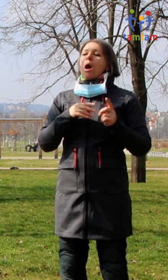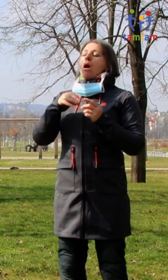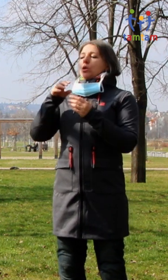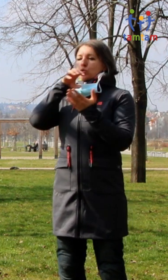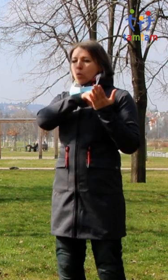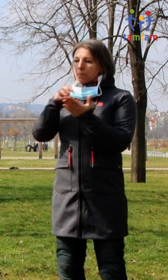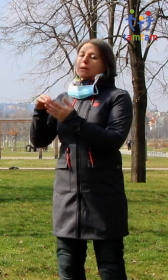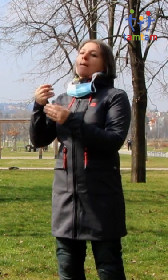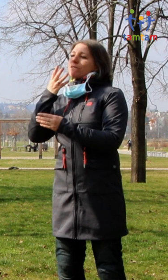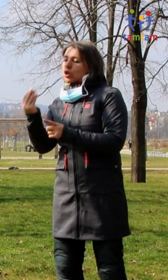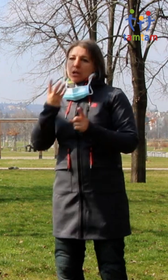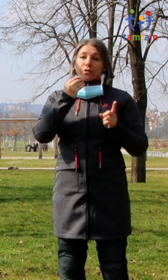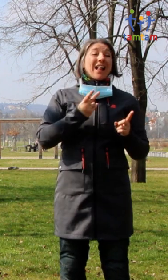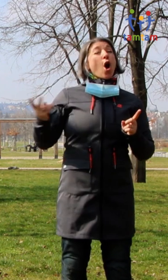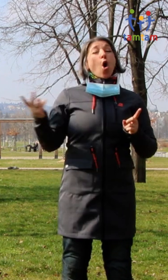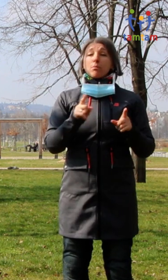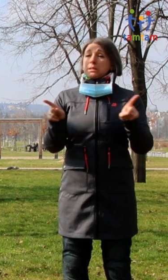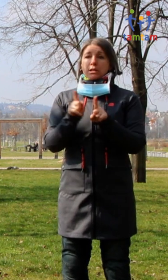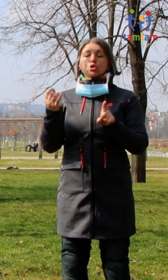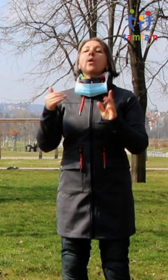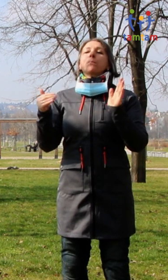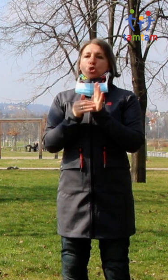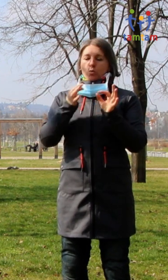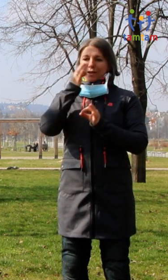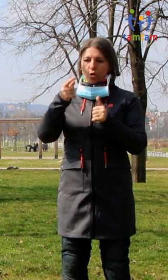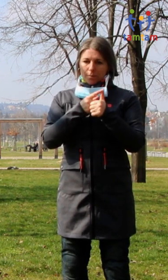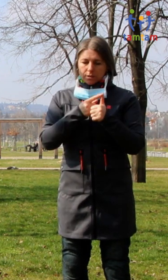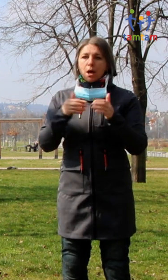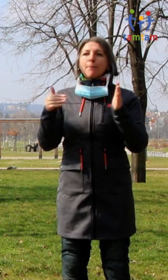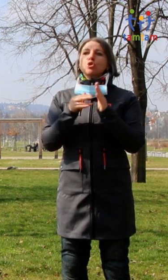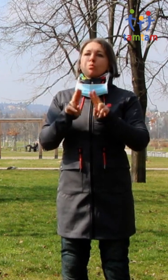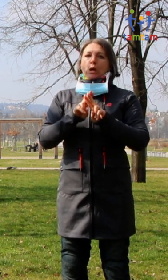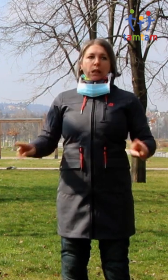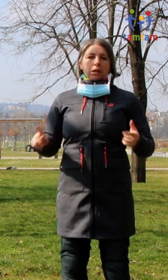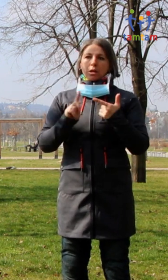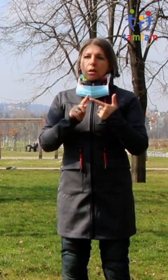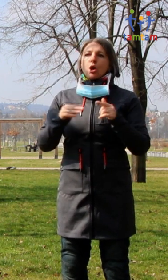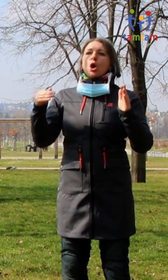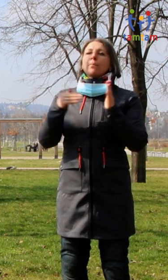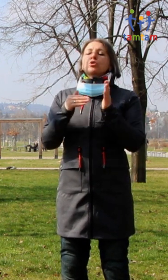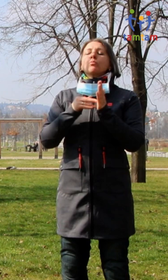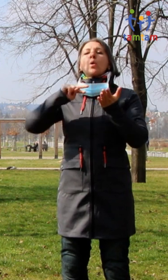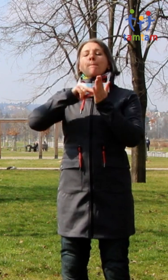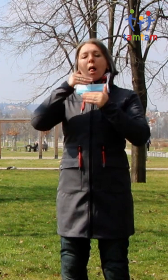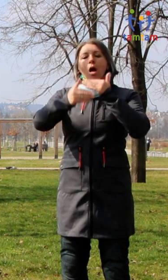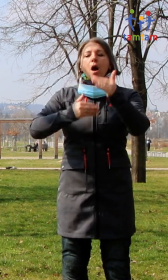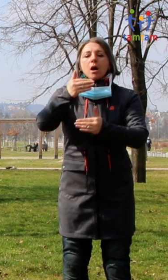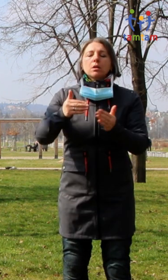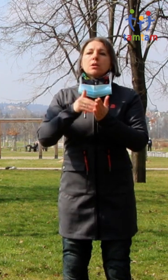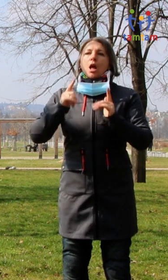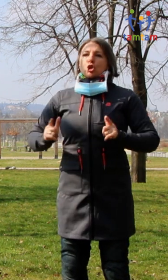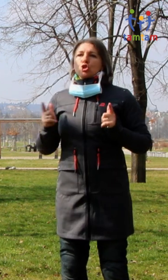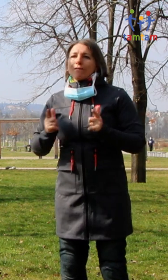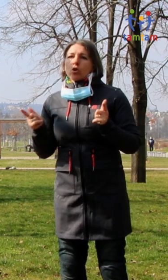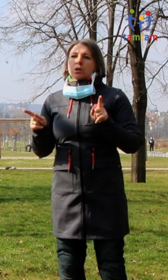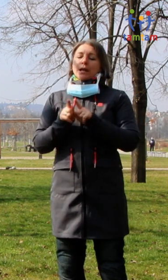úplně stejné. Potřebujeme informace, potřebujeme se stabilizovat, potřebujeme mít nějaký plán, jak budeme fungovat v